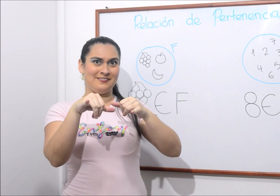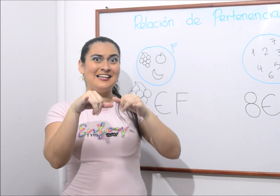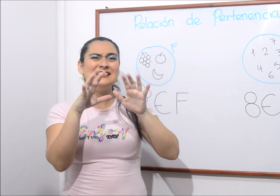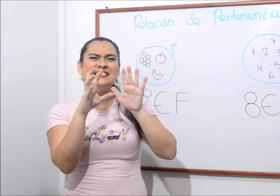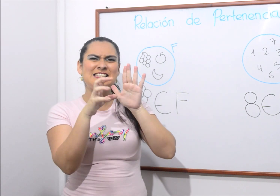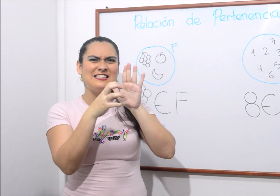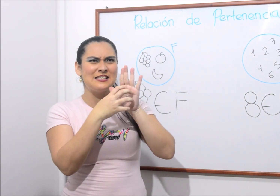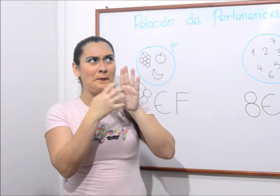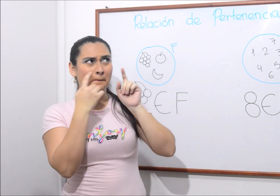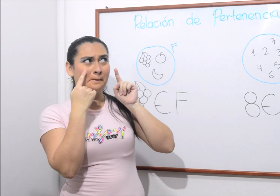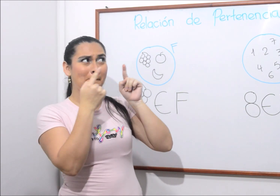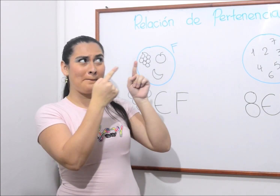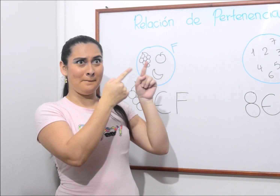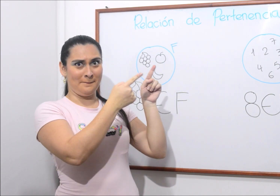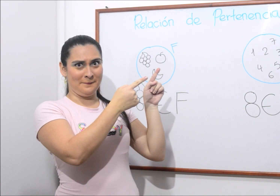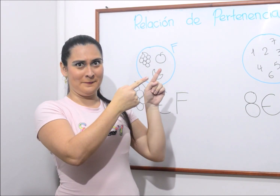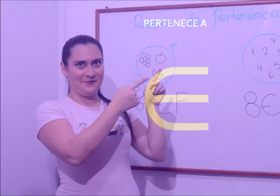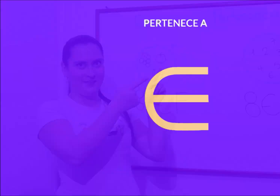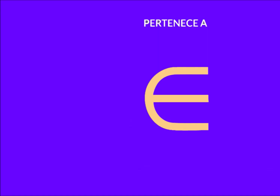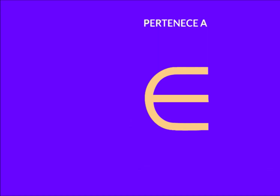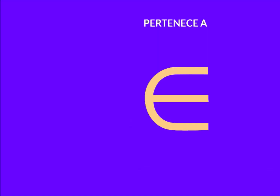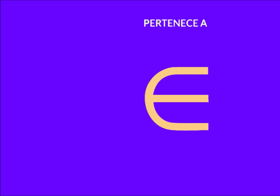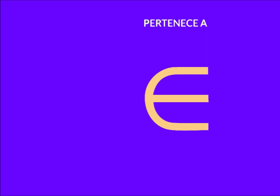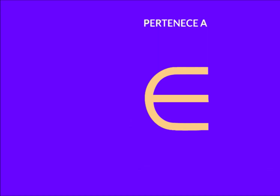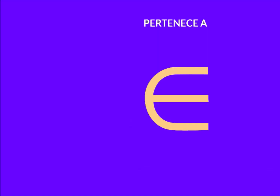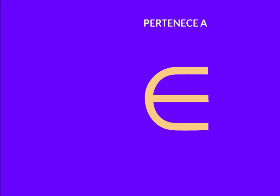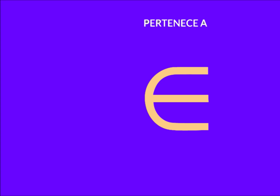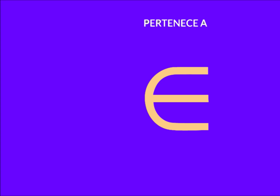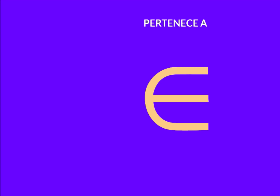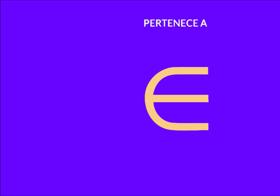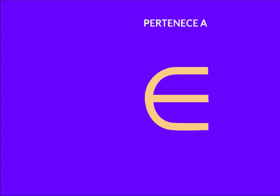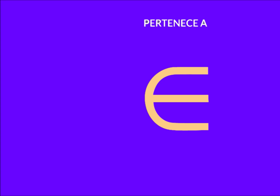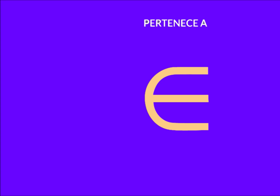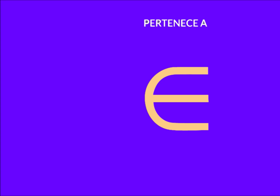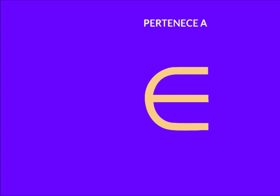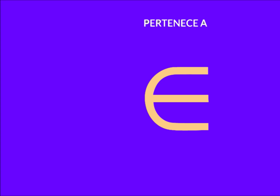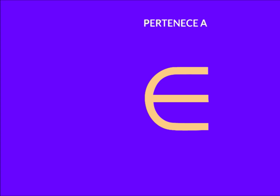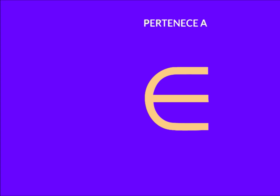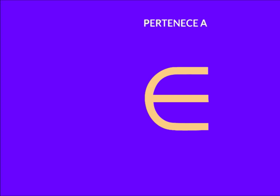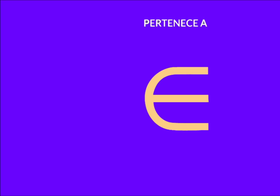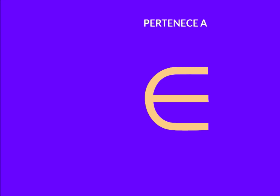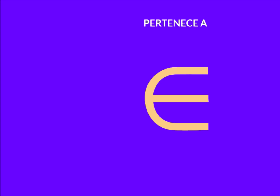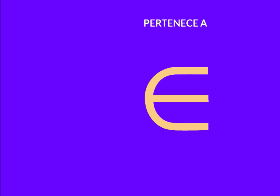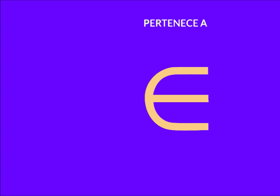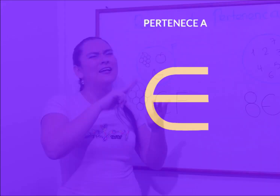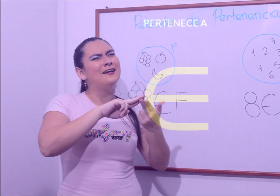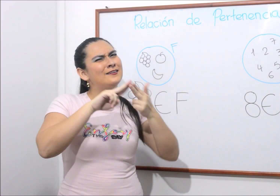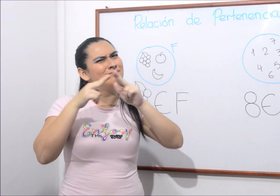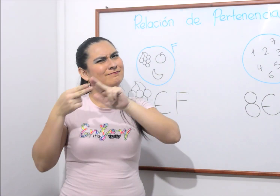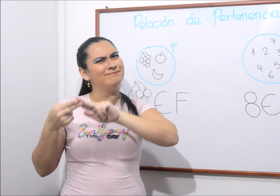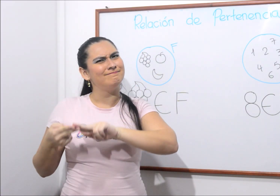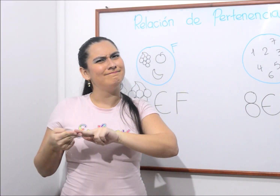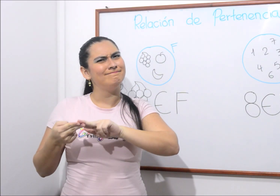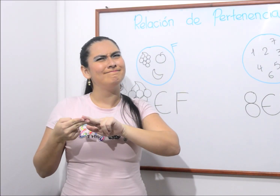Este símbolo representa la